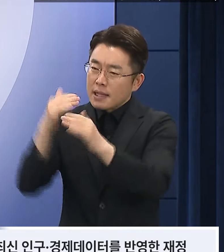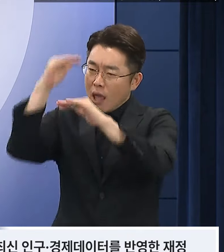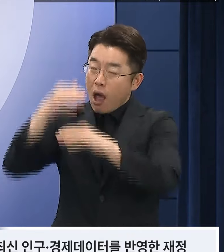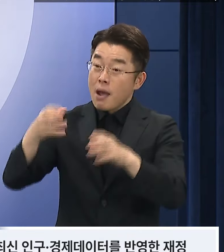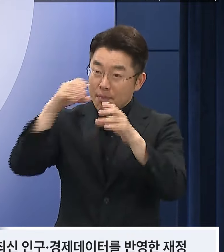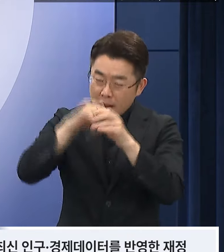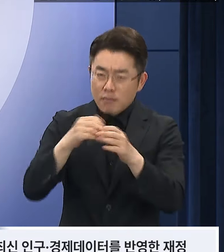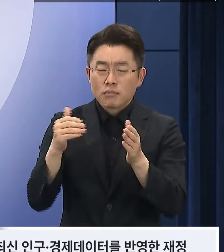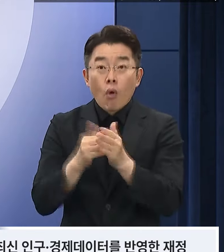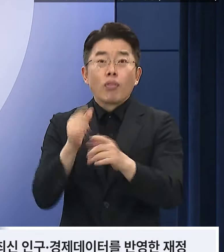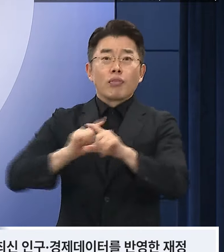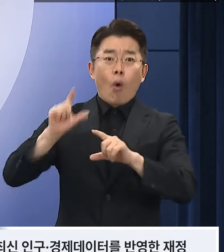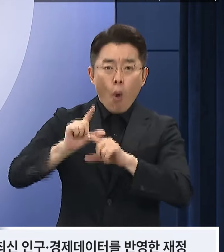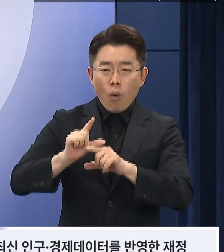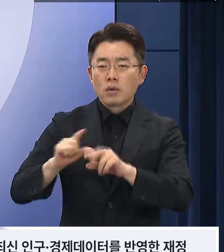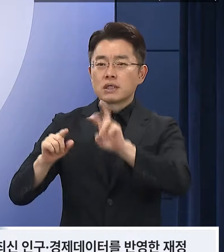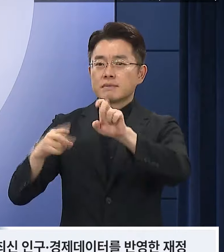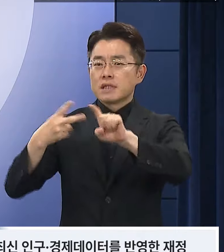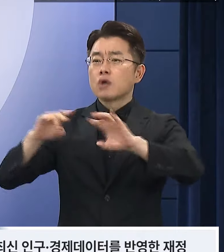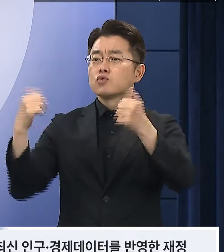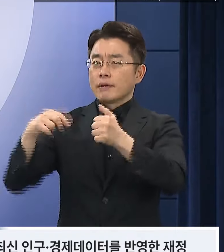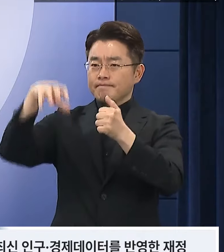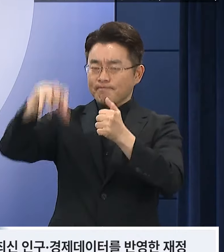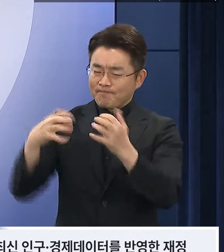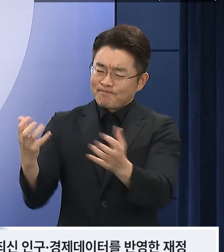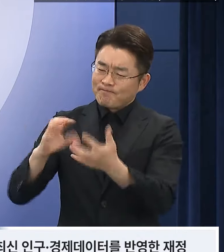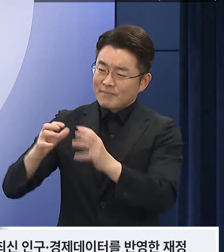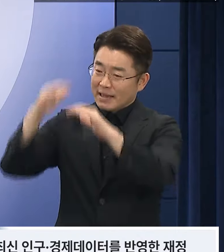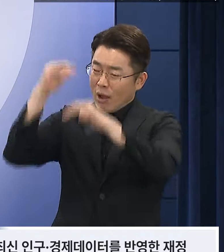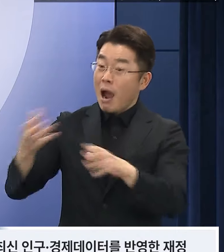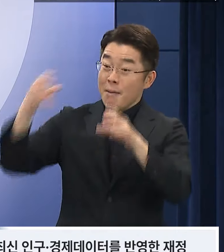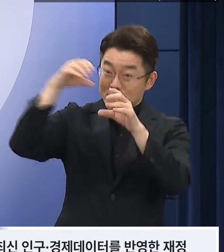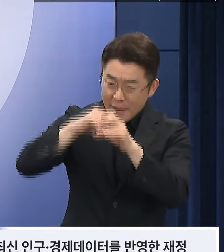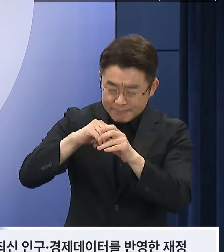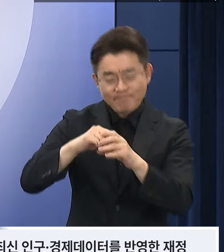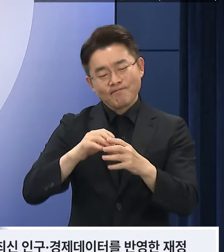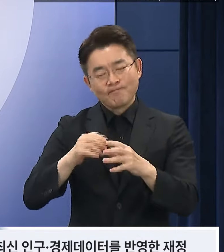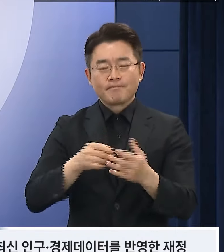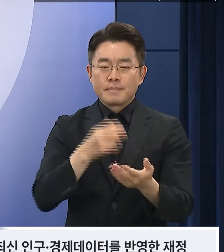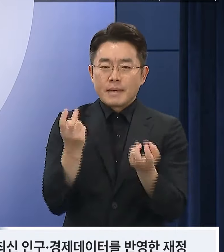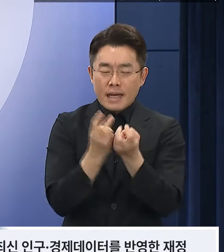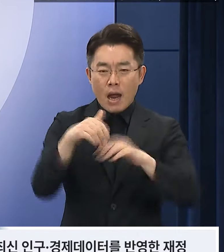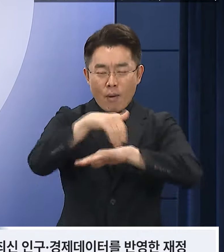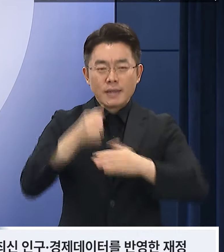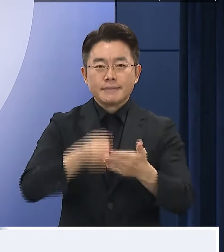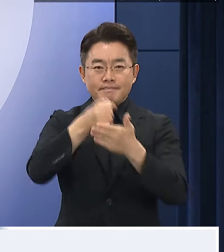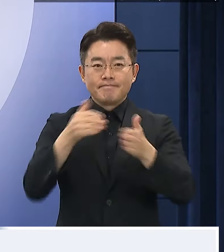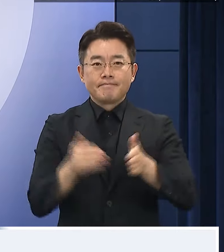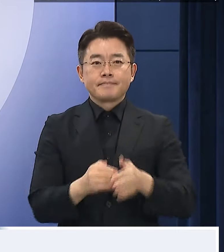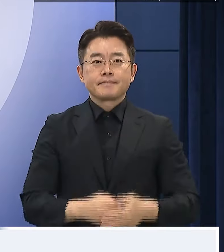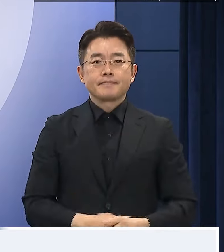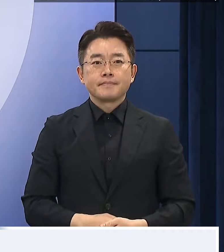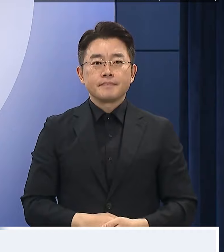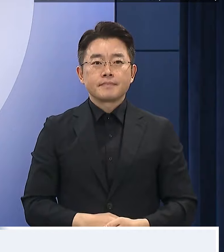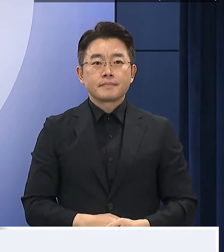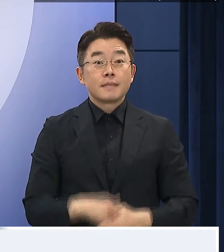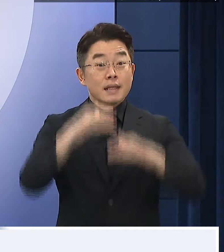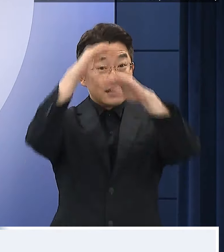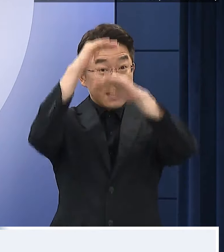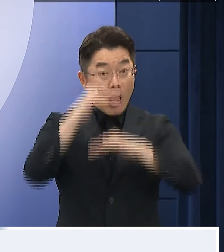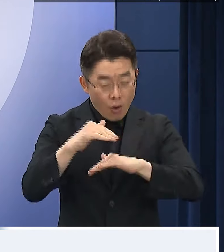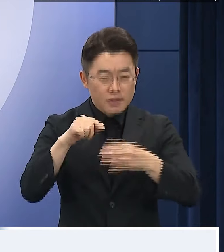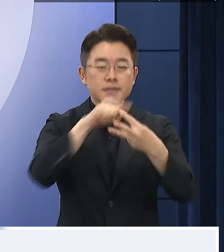국회의 공론화와 국민의견 등을 세밀하게 검토하여 수립하였습니다. 이번 개혁안의 추진